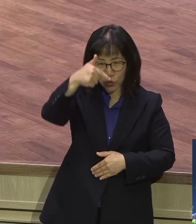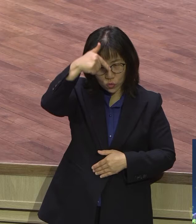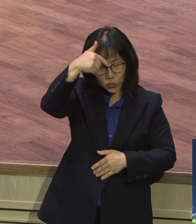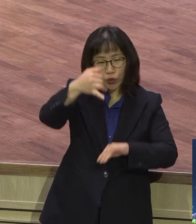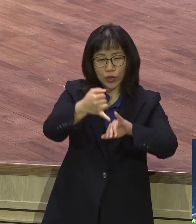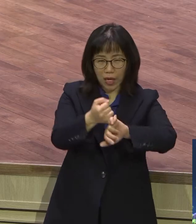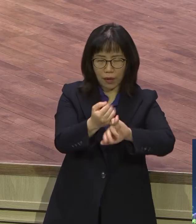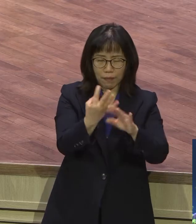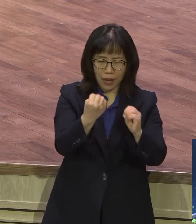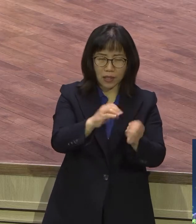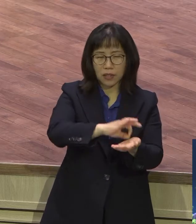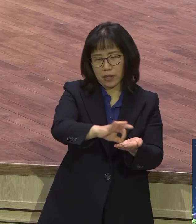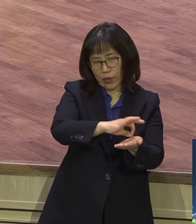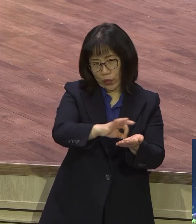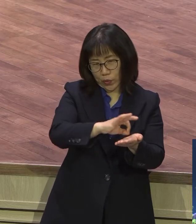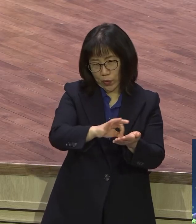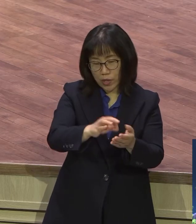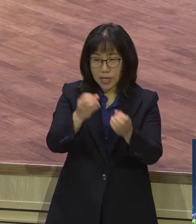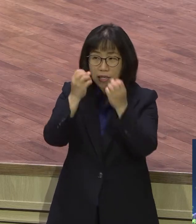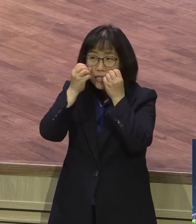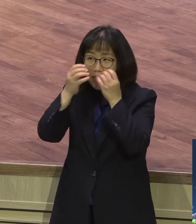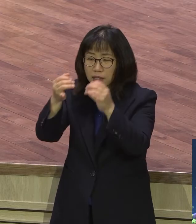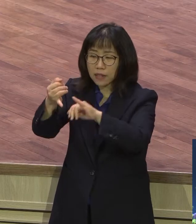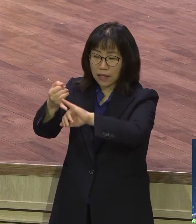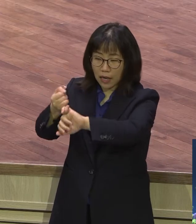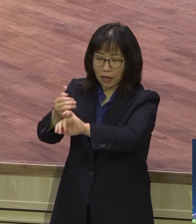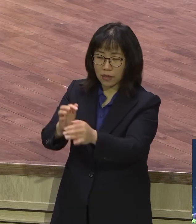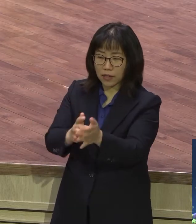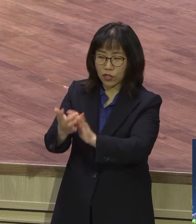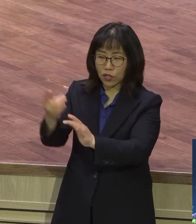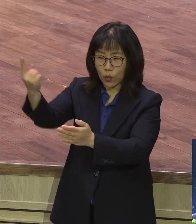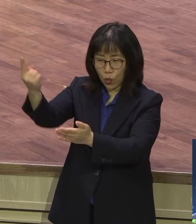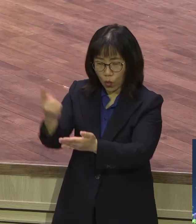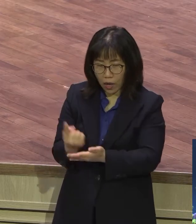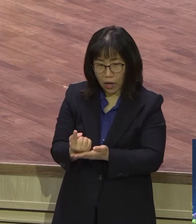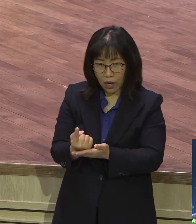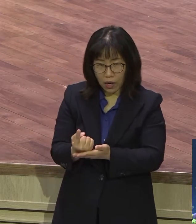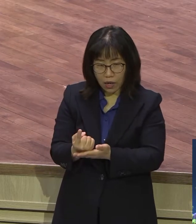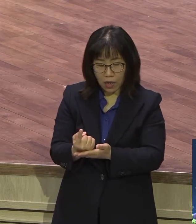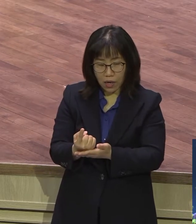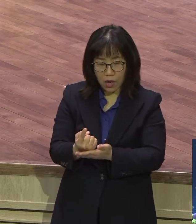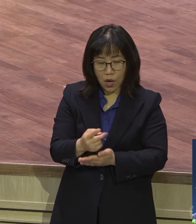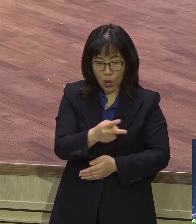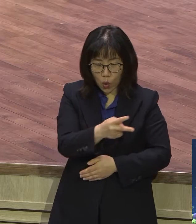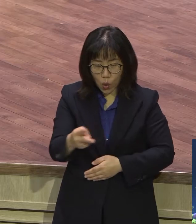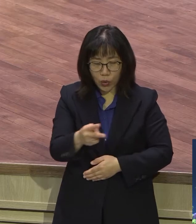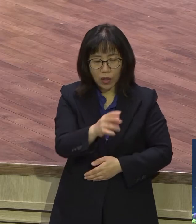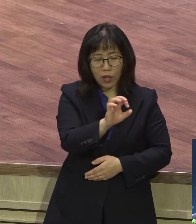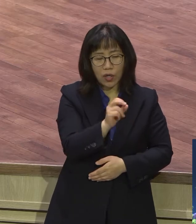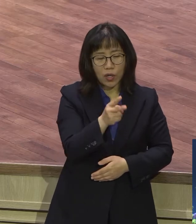신약에 와서 예수님 모신 후 한마디도 없어요 왜 여호와가 그리스도요 그리스도가 예수요 아멘